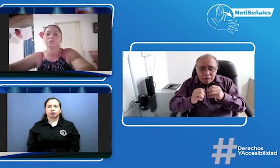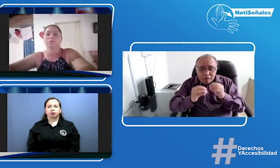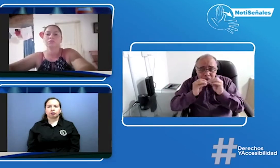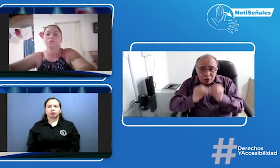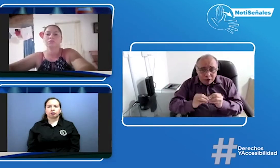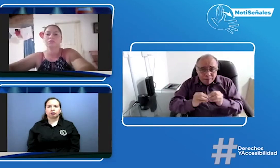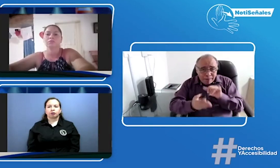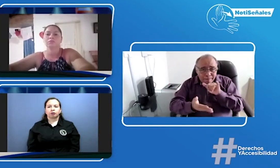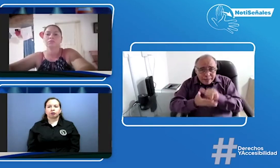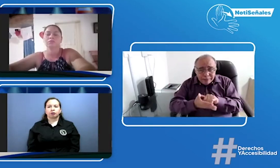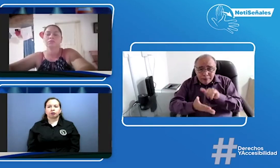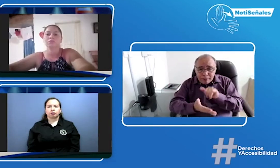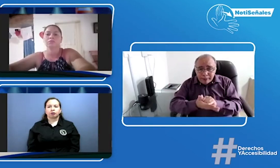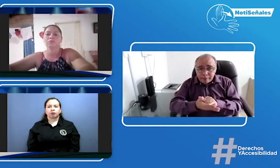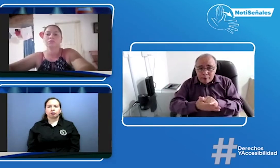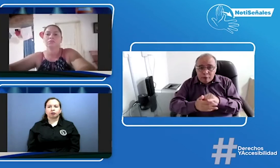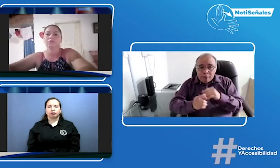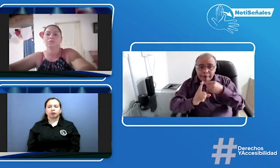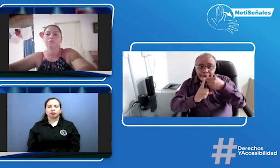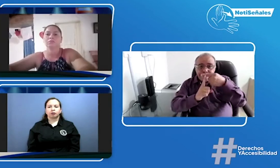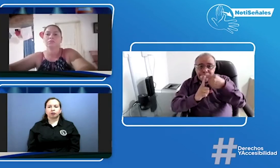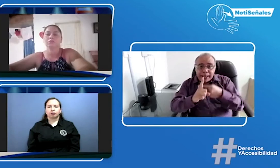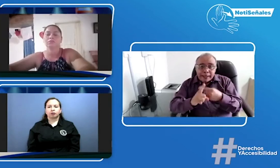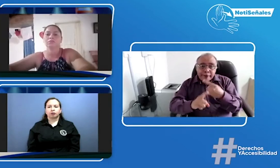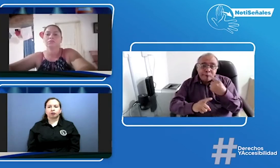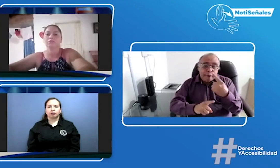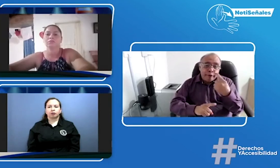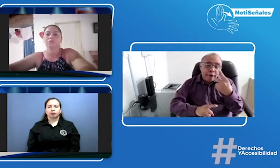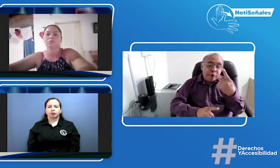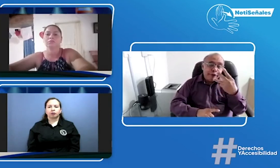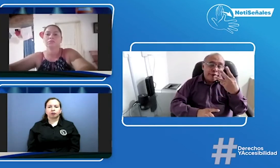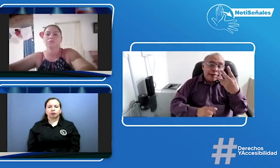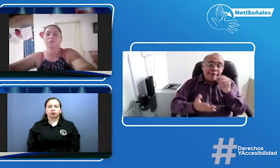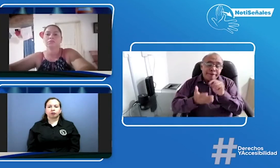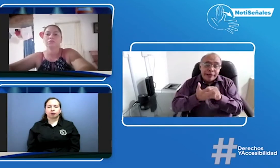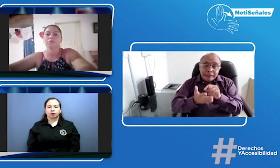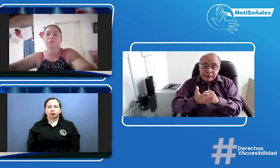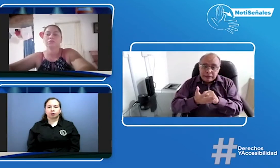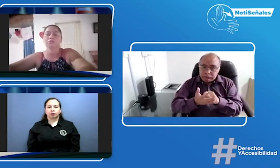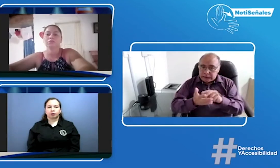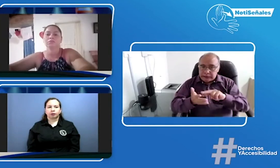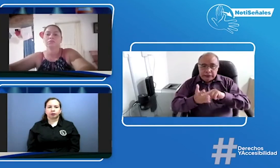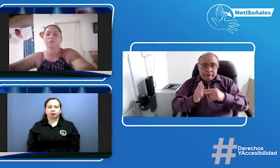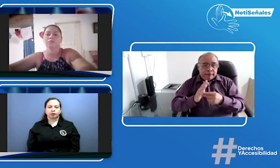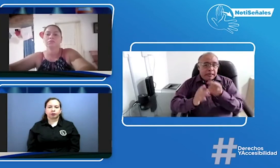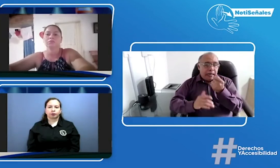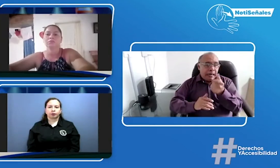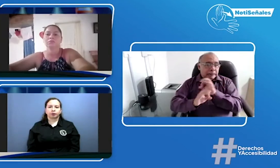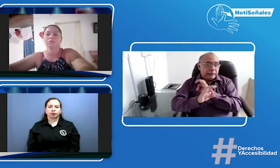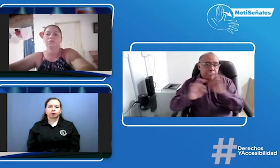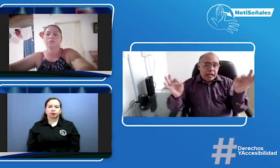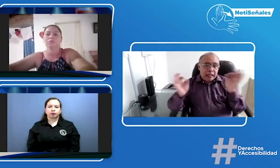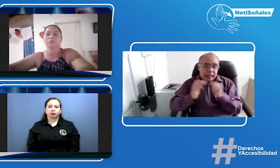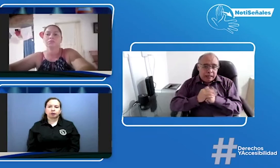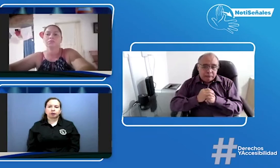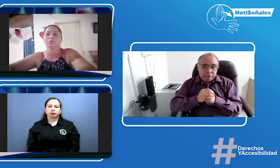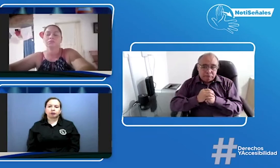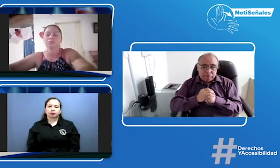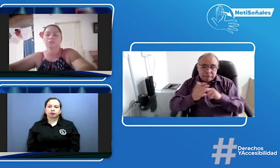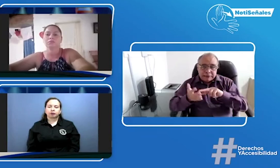bien pero también es que la forma en la que se está haciendo no es la adecuada de que vaya de vez en